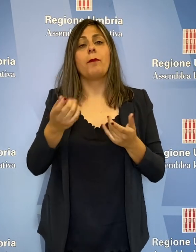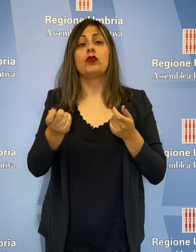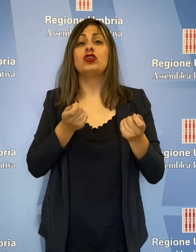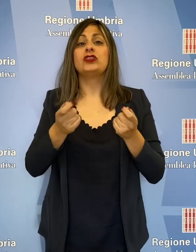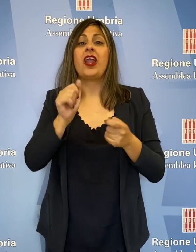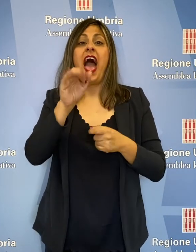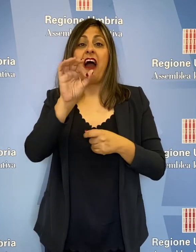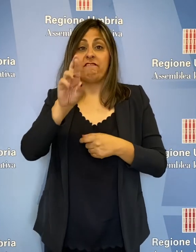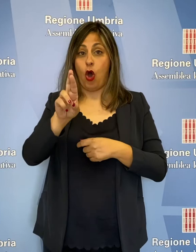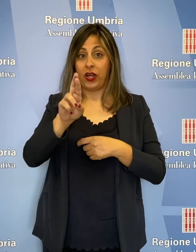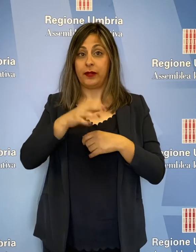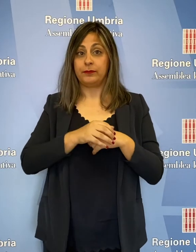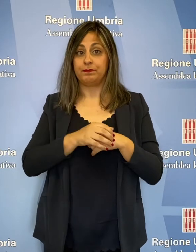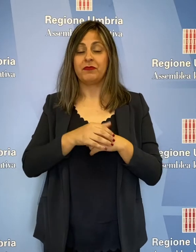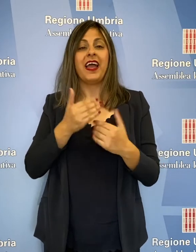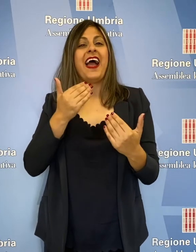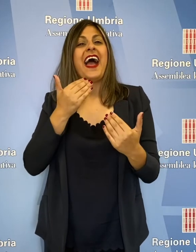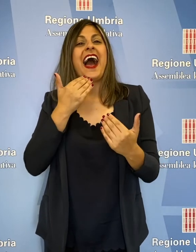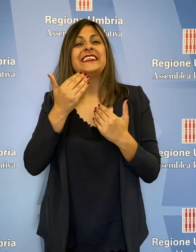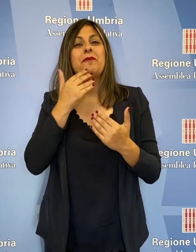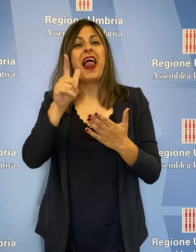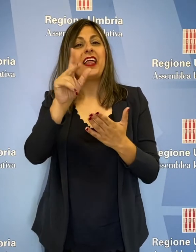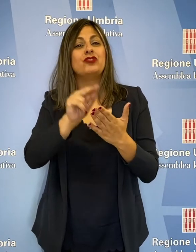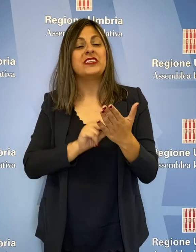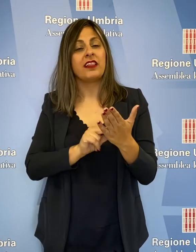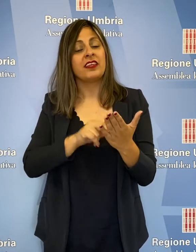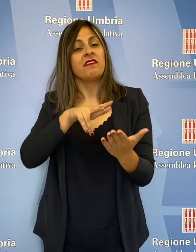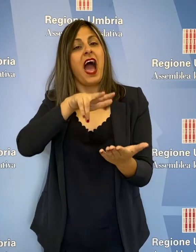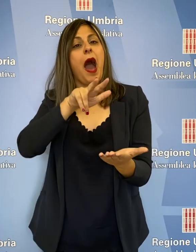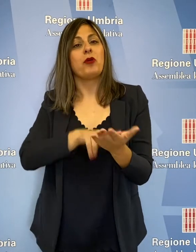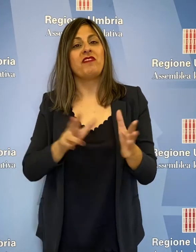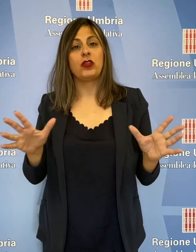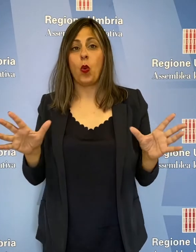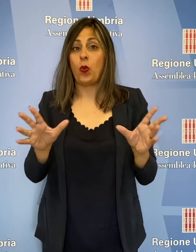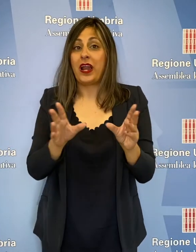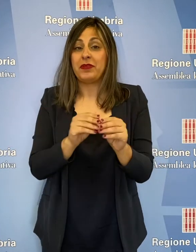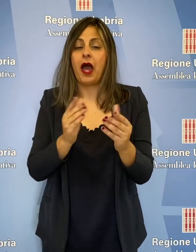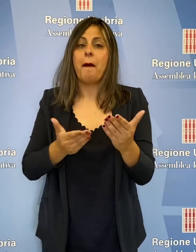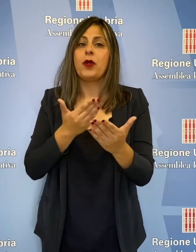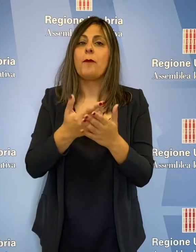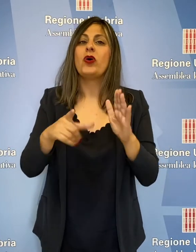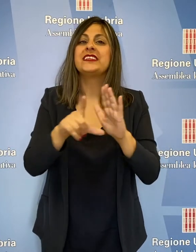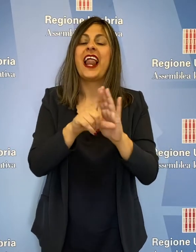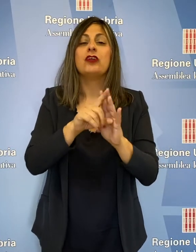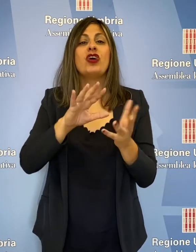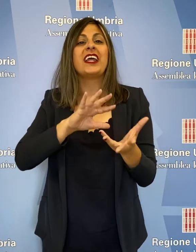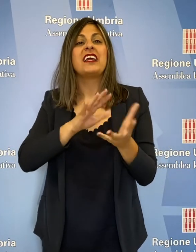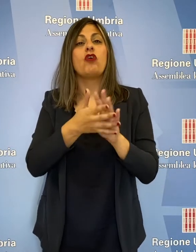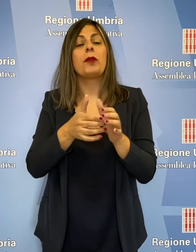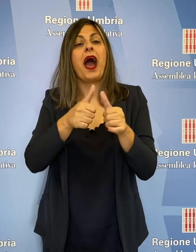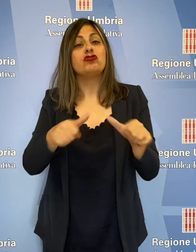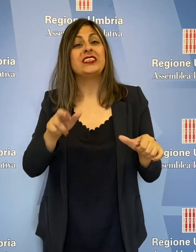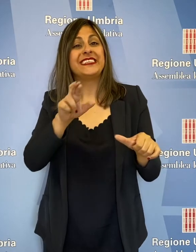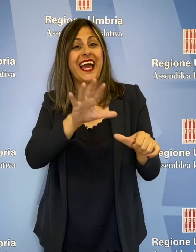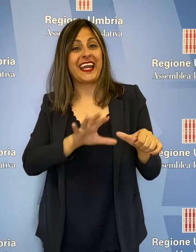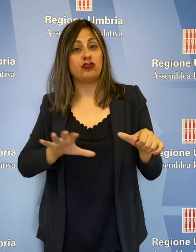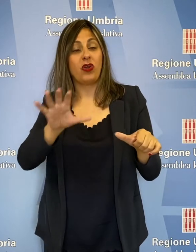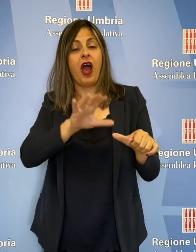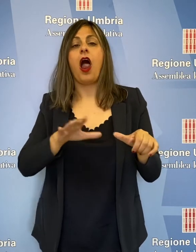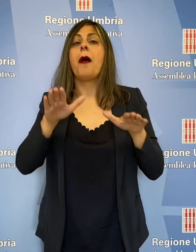'AFOR. L'Assemblea Legislativa ha approvato all'unanimità la proposta di legge sulla riforma dell'Agenzia regionale per